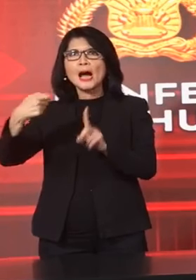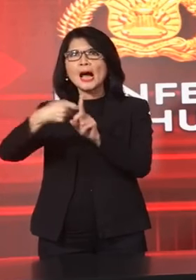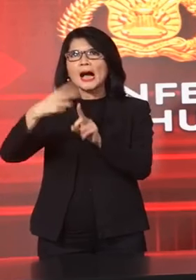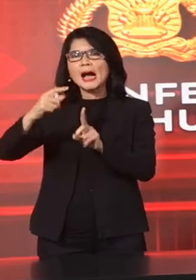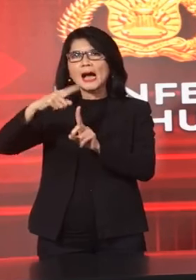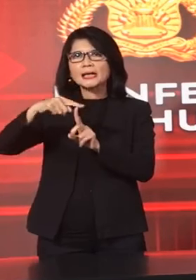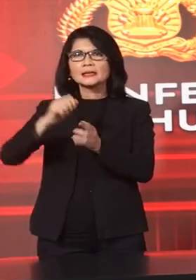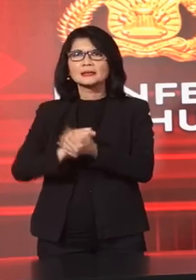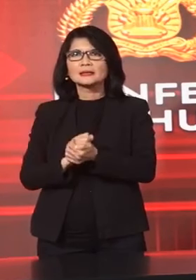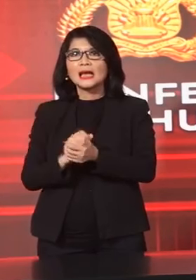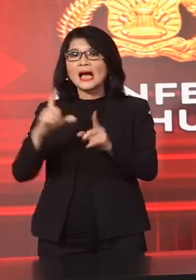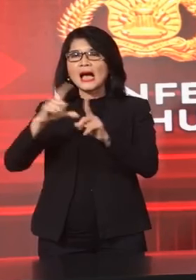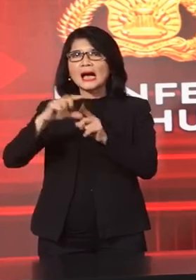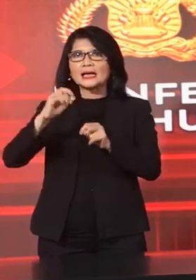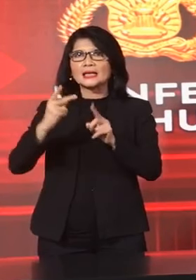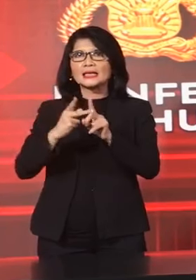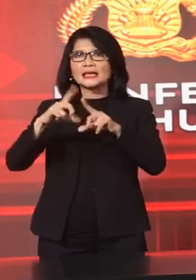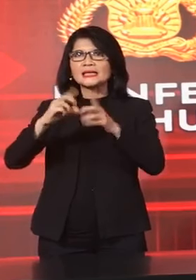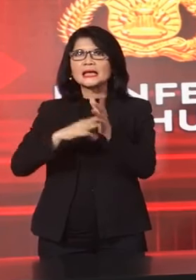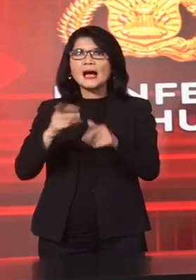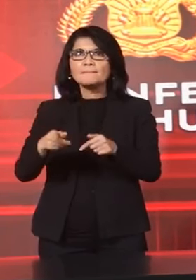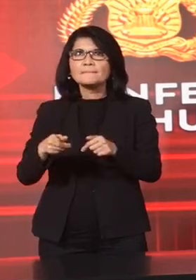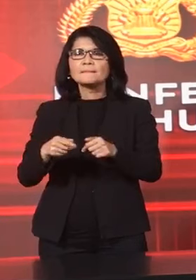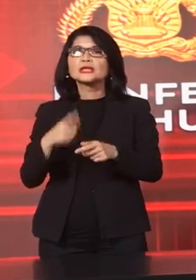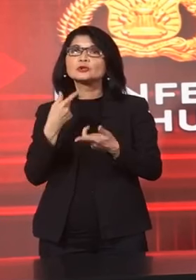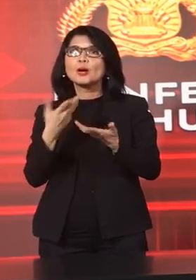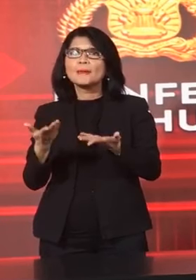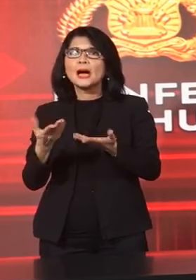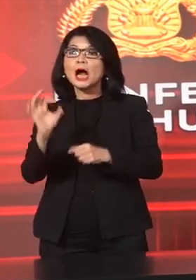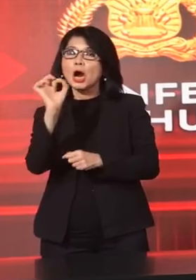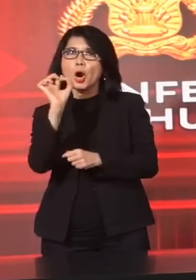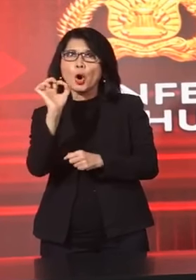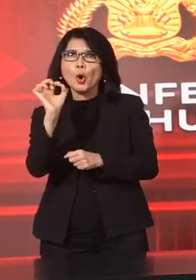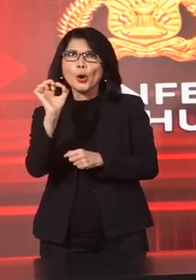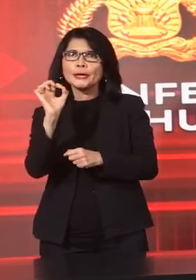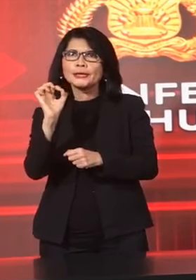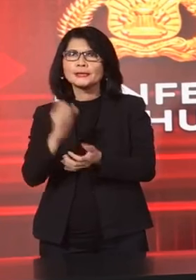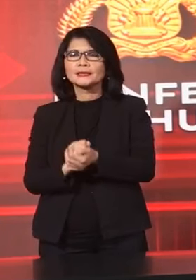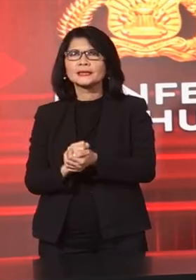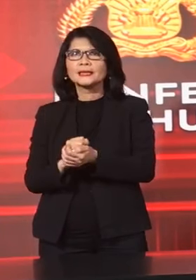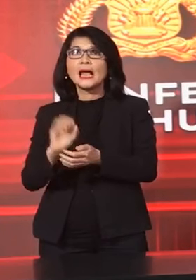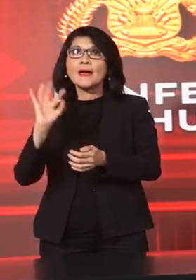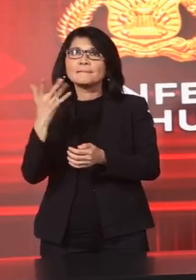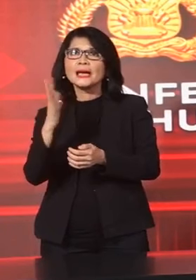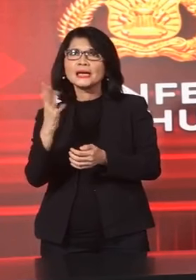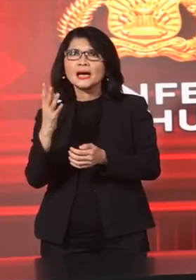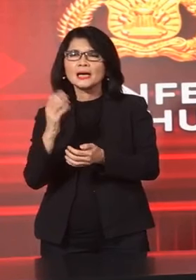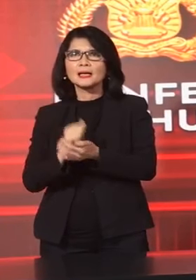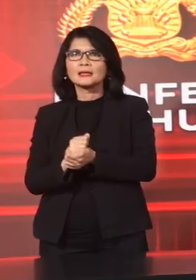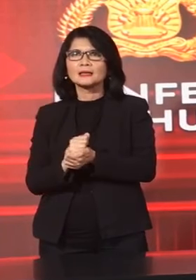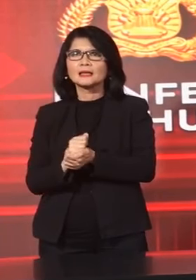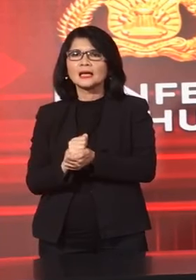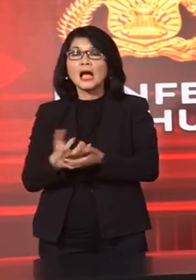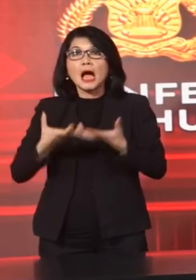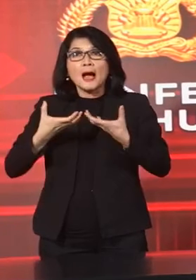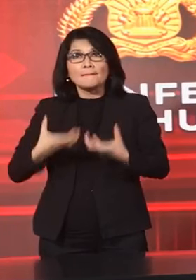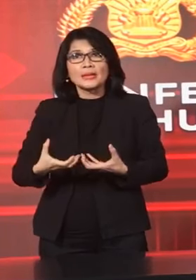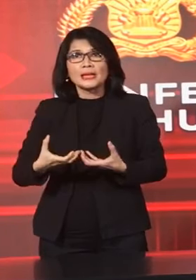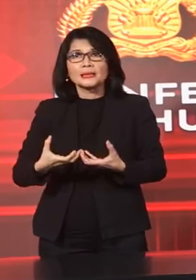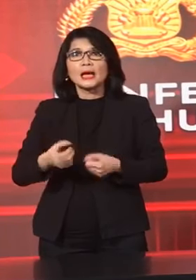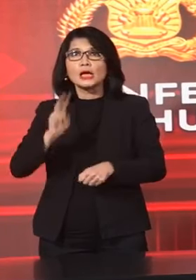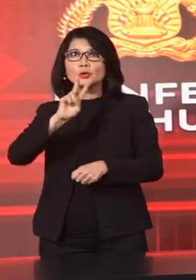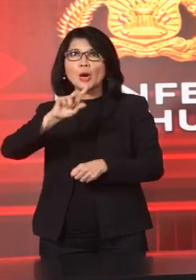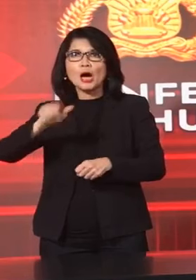Sedangkan Dirham Yang Digunakan Adalah Koin Perak Seberat 2